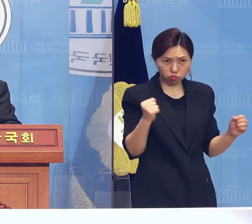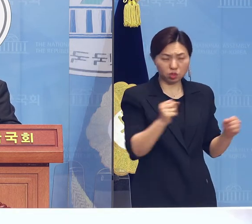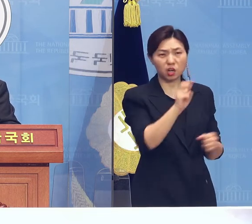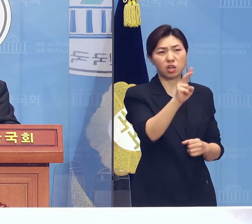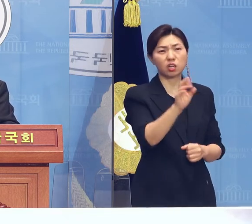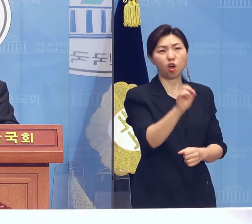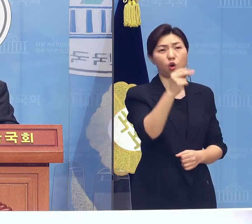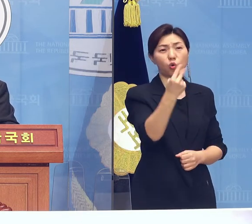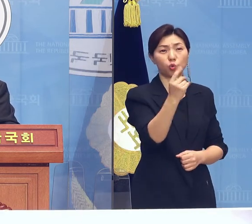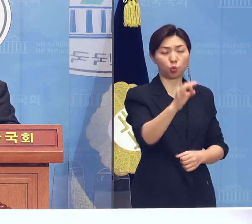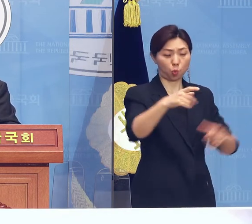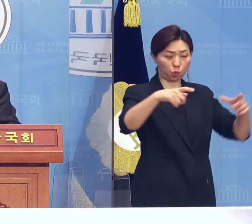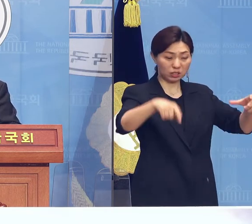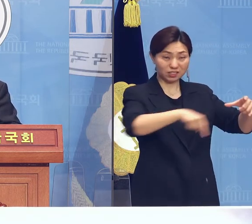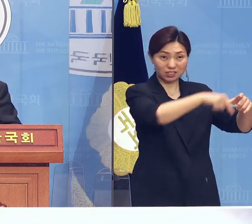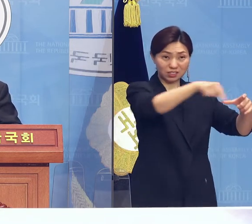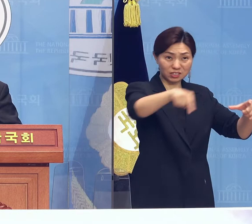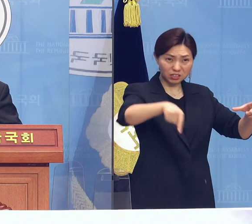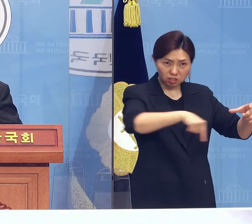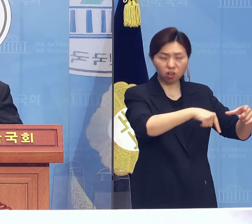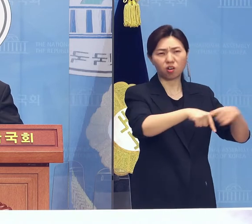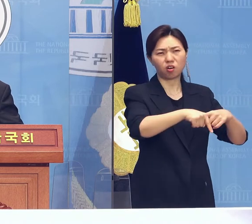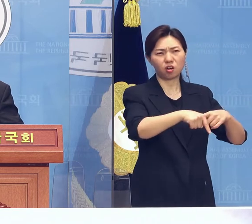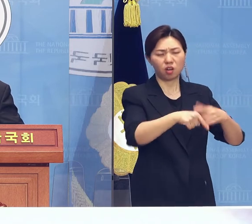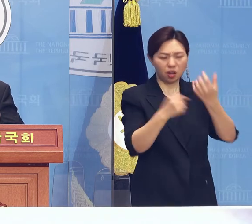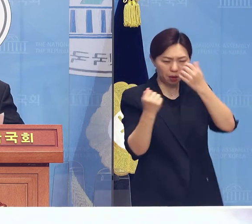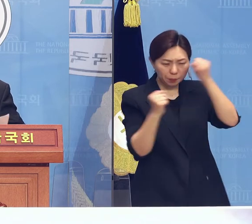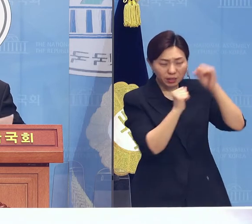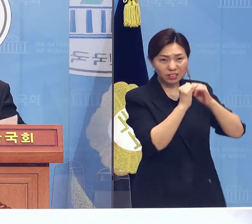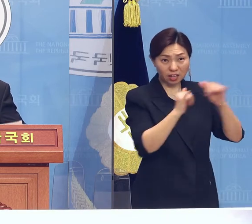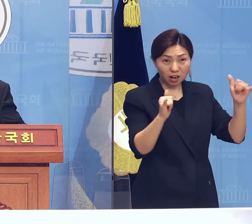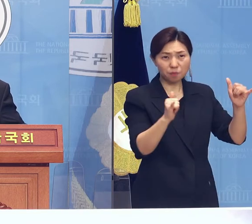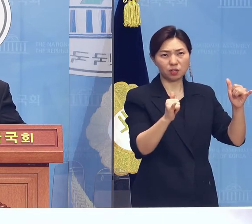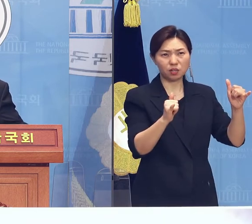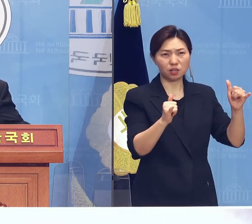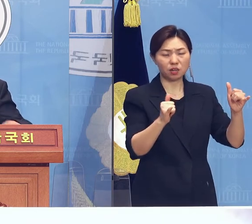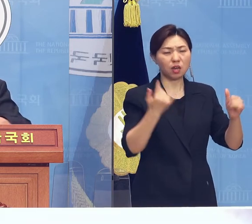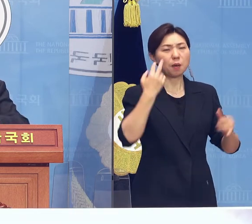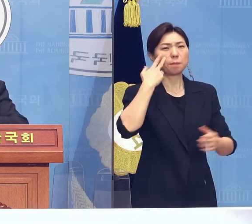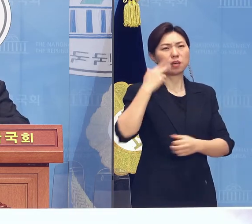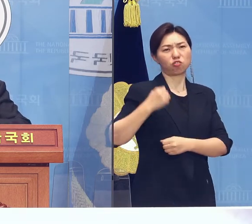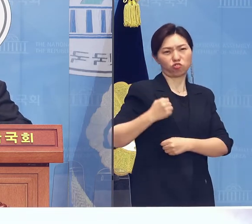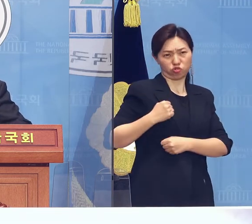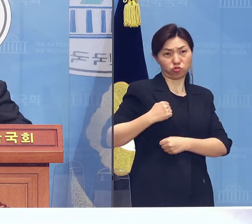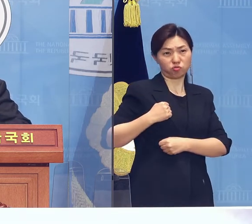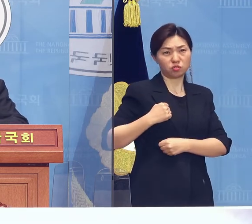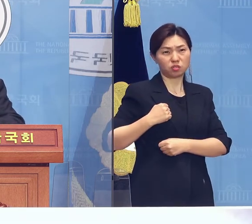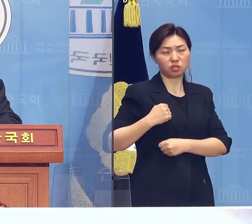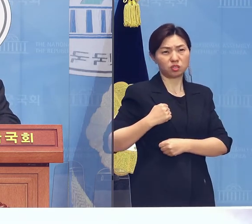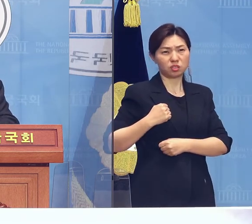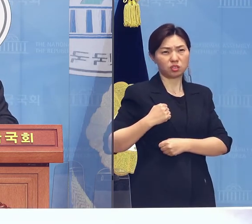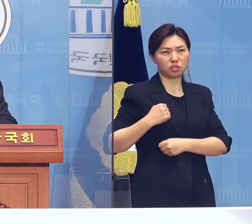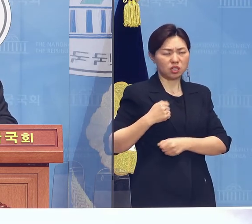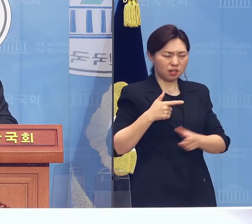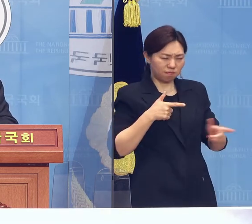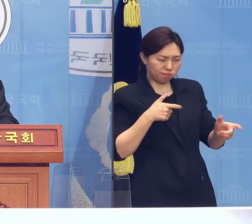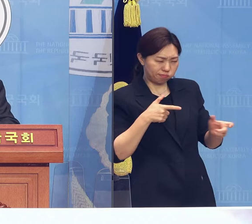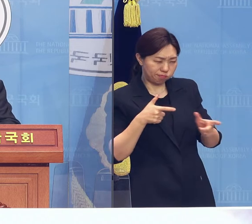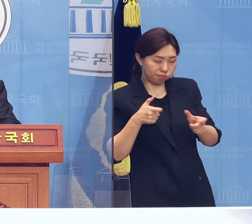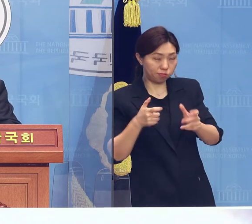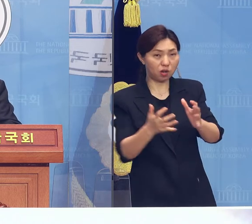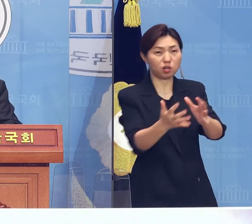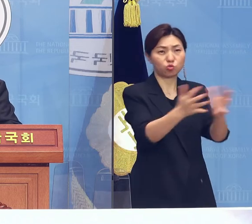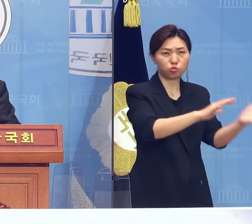노블리 일대에서는 피난민 수백 명이 참전 미군에 의해 슬금이나 부상을 입은